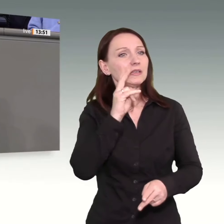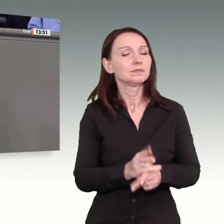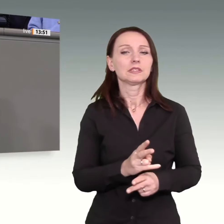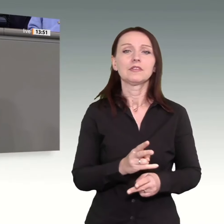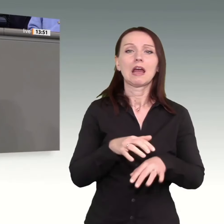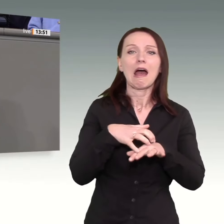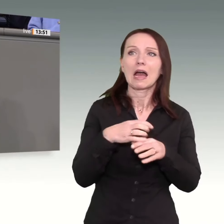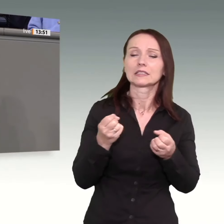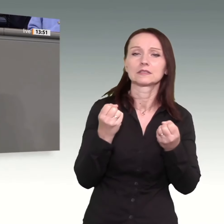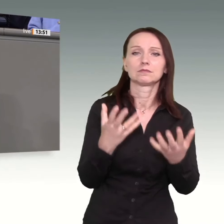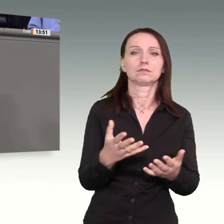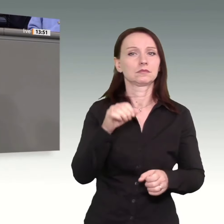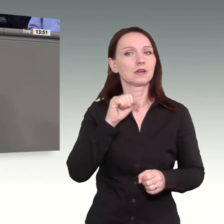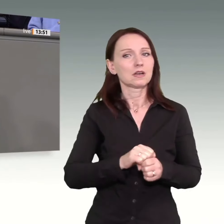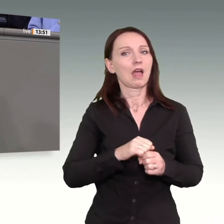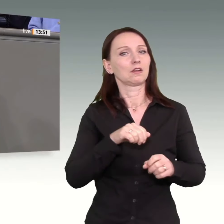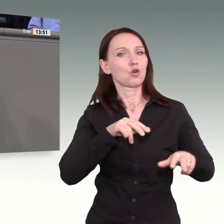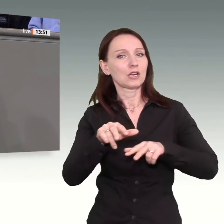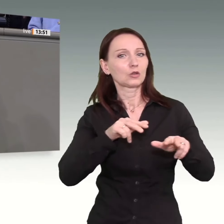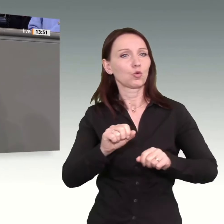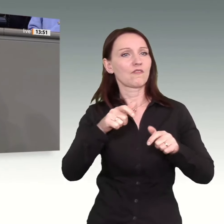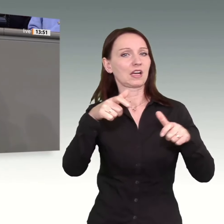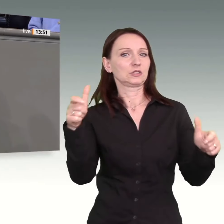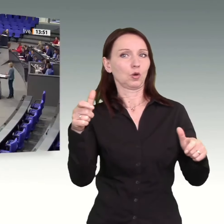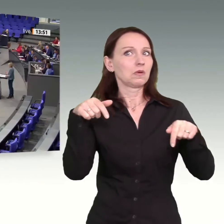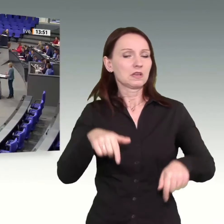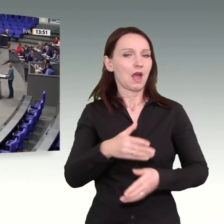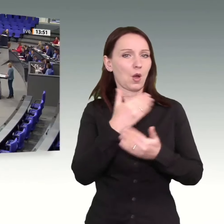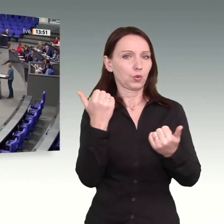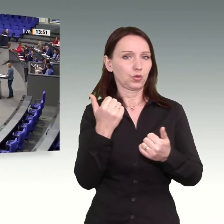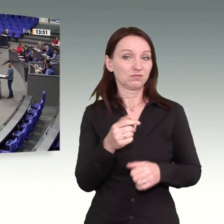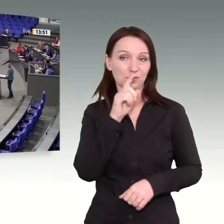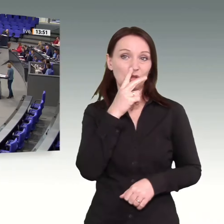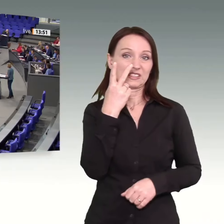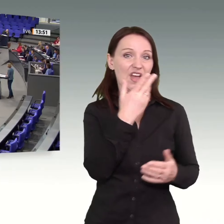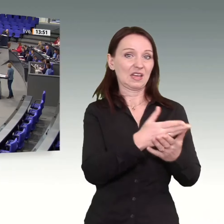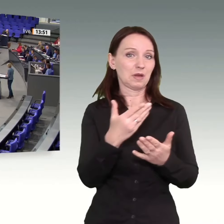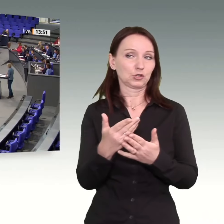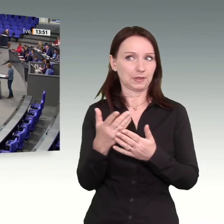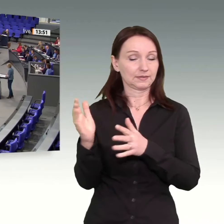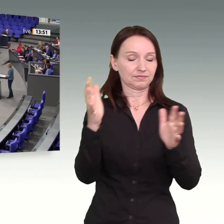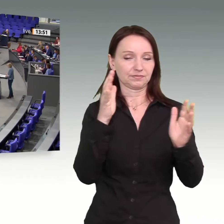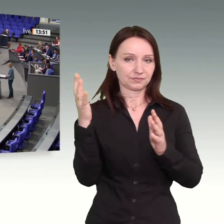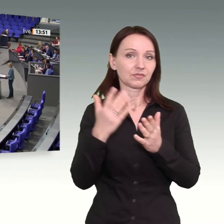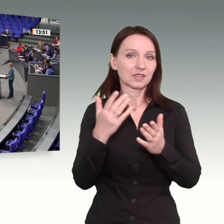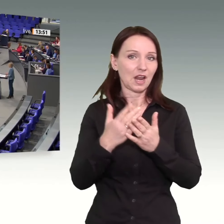Konjunktur und Wachstum zu setzen. Das sind nur zwei Beispiele, warum die Wirtschafts und Klimapolitik der